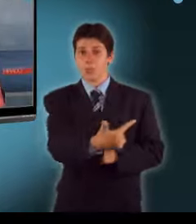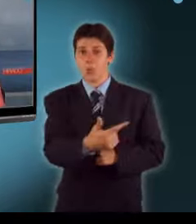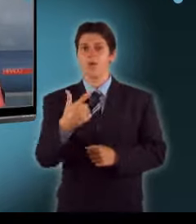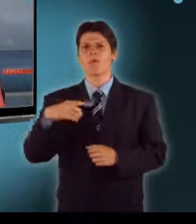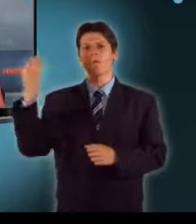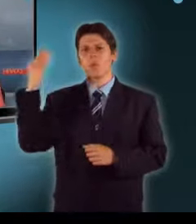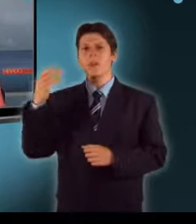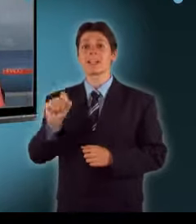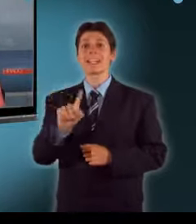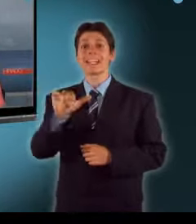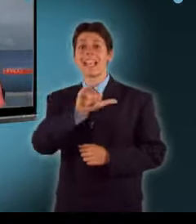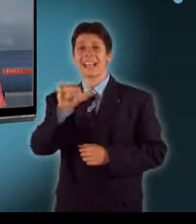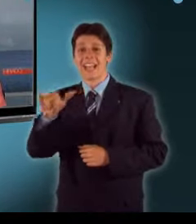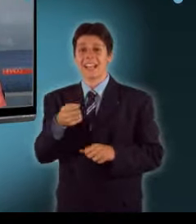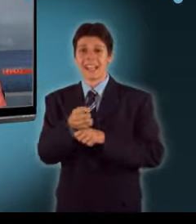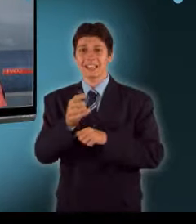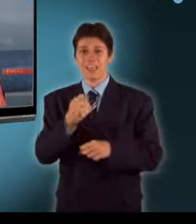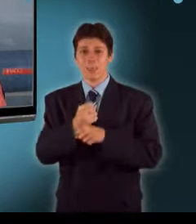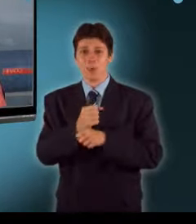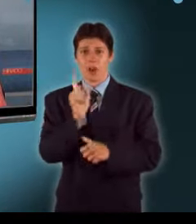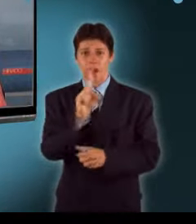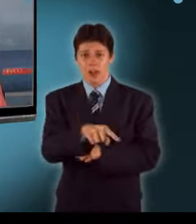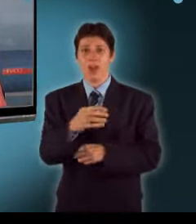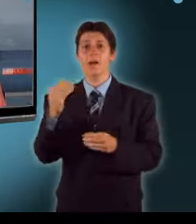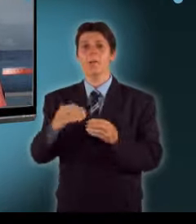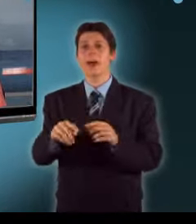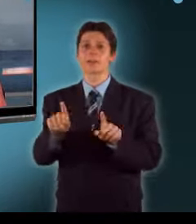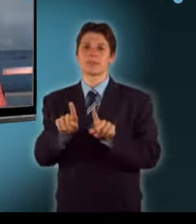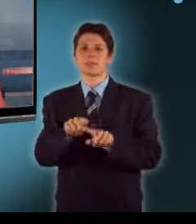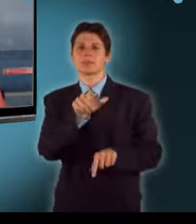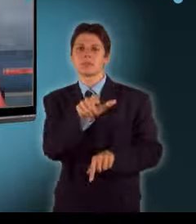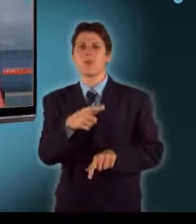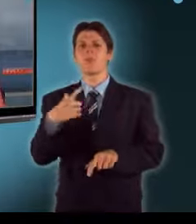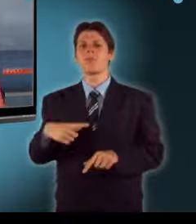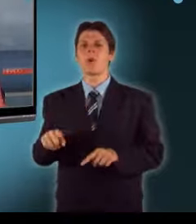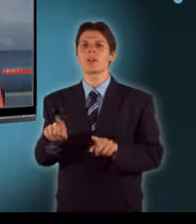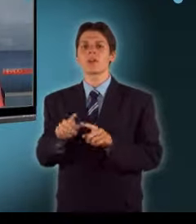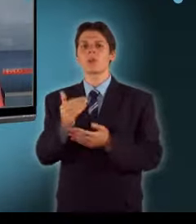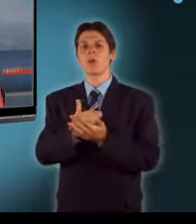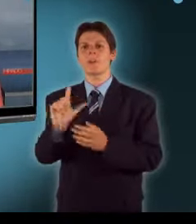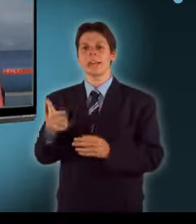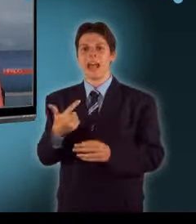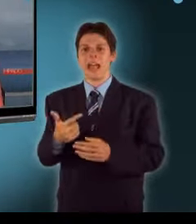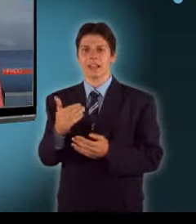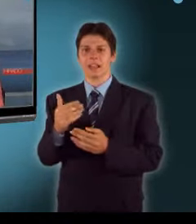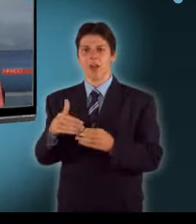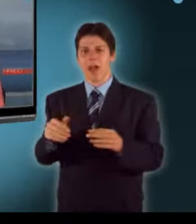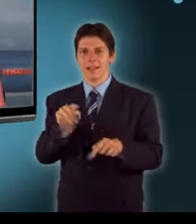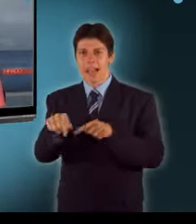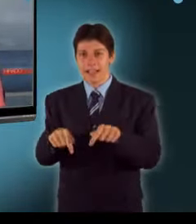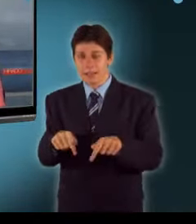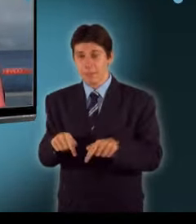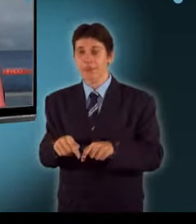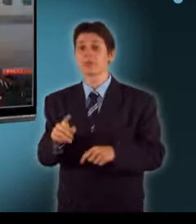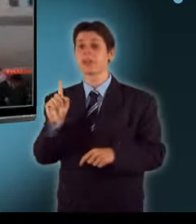határát lépésért. Amerikai források szerint az észak-koreai kormány nem kötötte feltételekhez a riporterek elengedését.